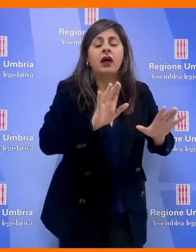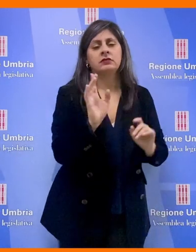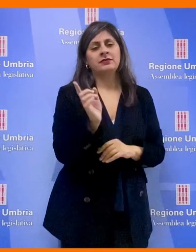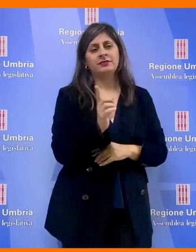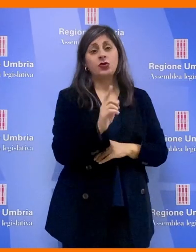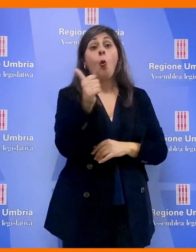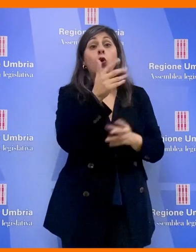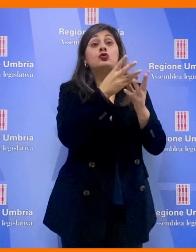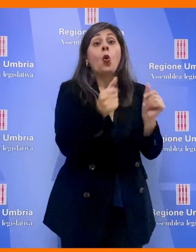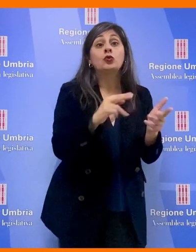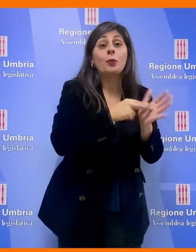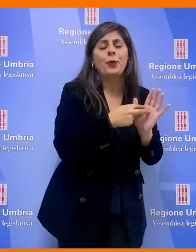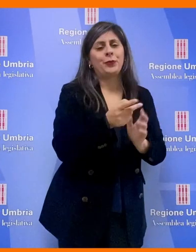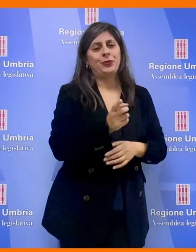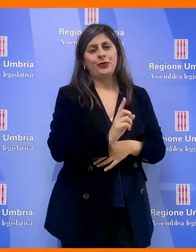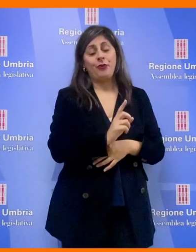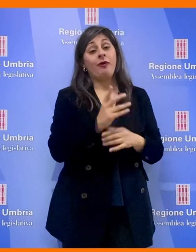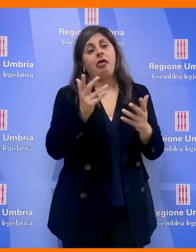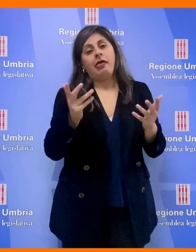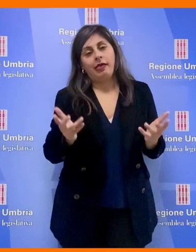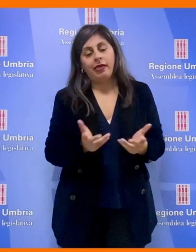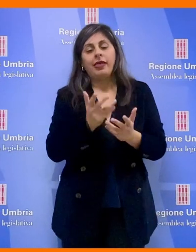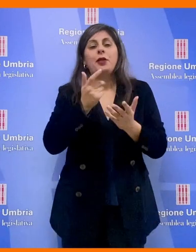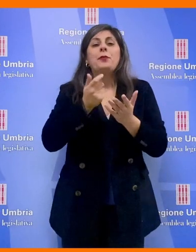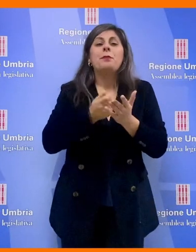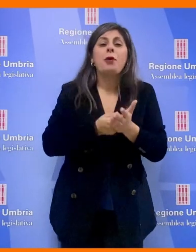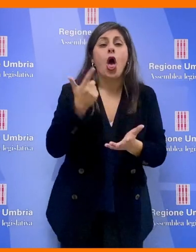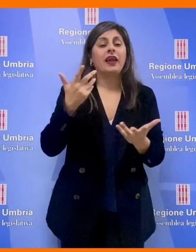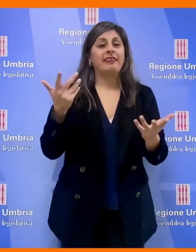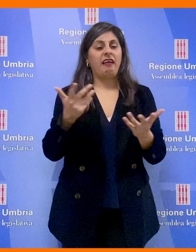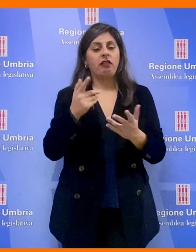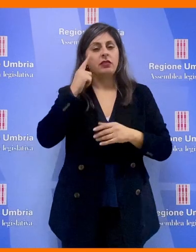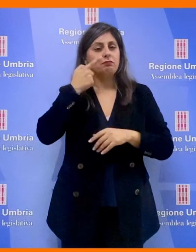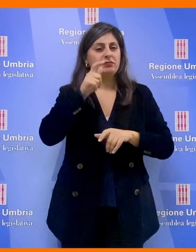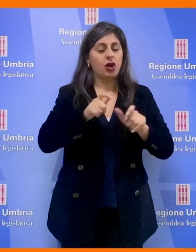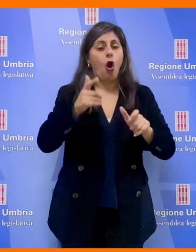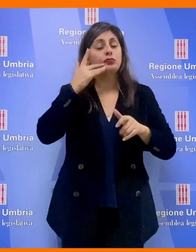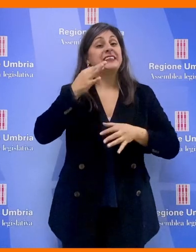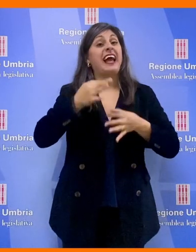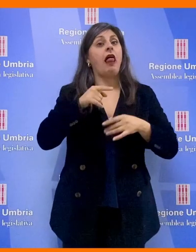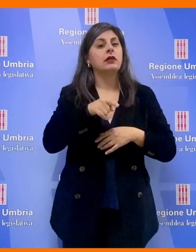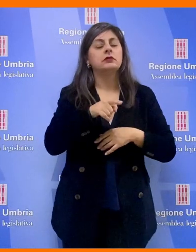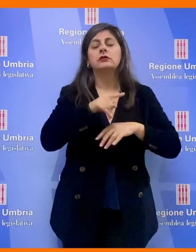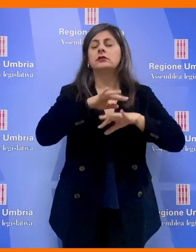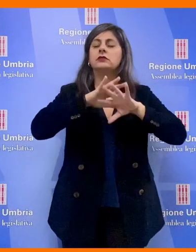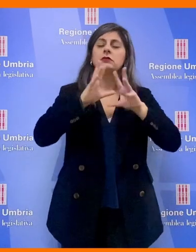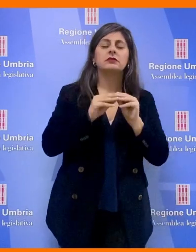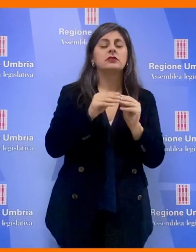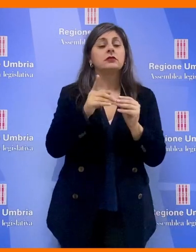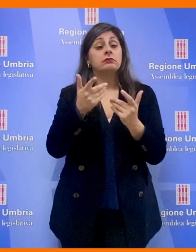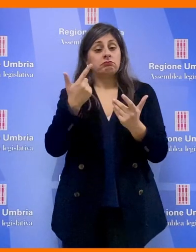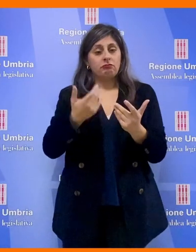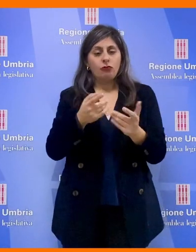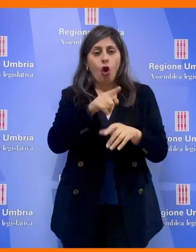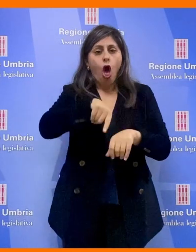è l'unica soluzione al problema, anzi. Importanti psicologi, psicoanalisti, proprio in queste ore ci consegnano